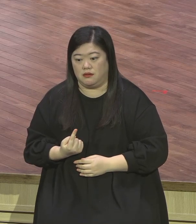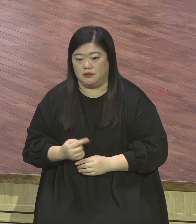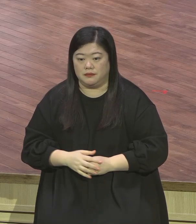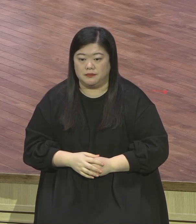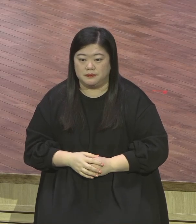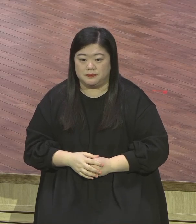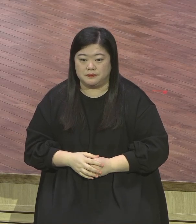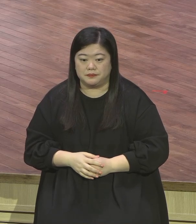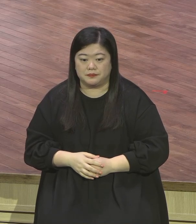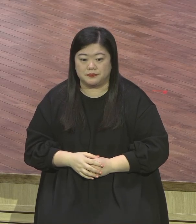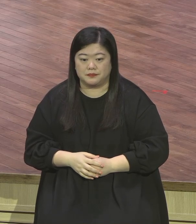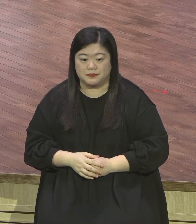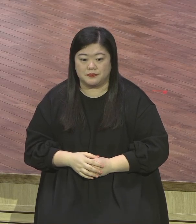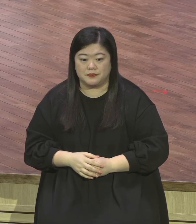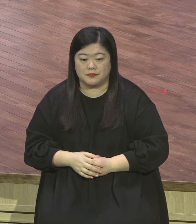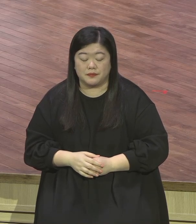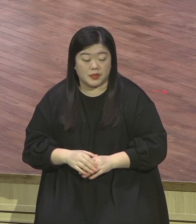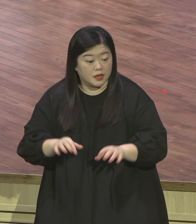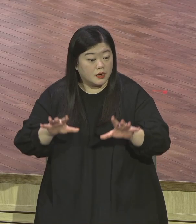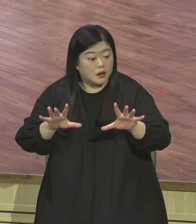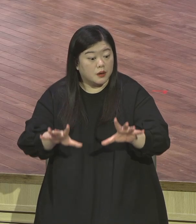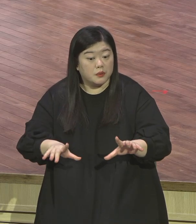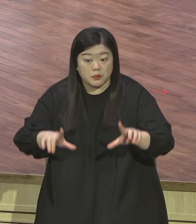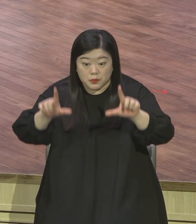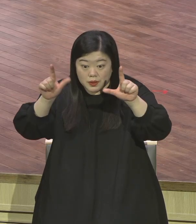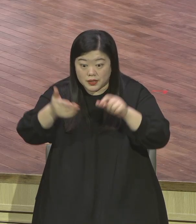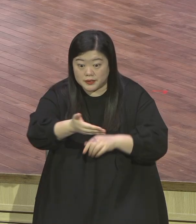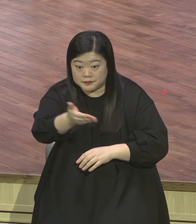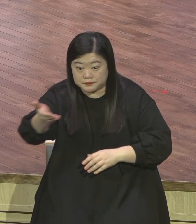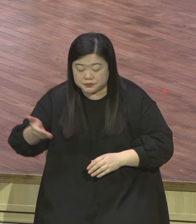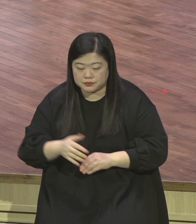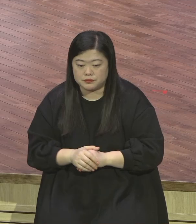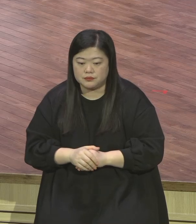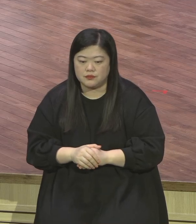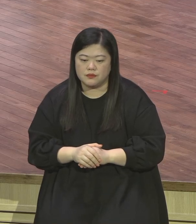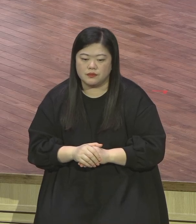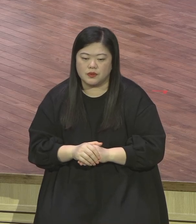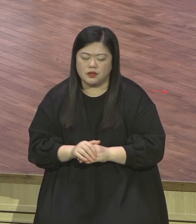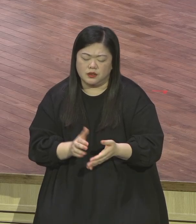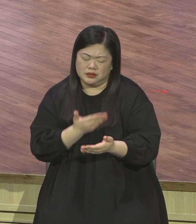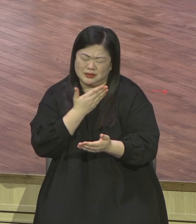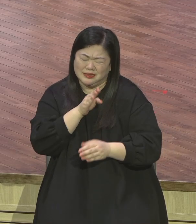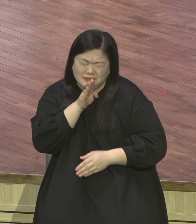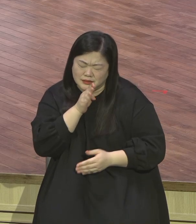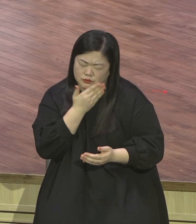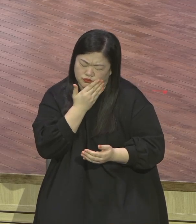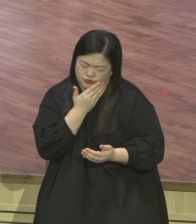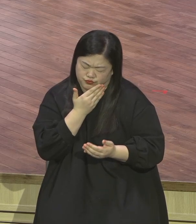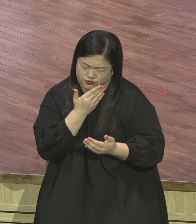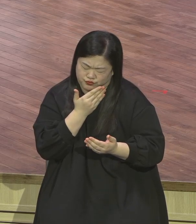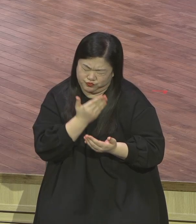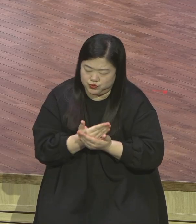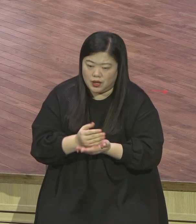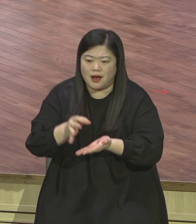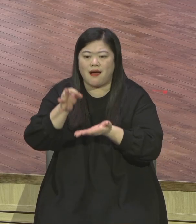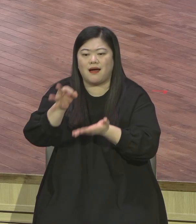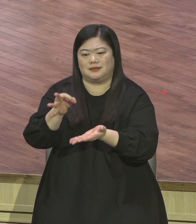영계 모든 성도들 절대 가치를 붙잡으세요 절대 가치 절대 가치